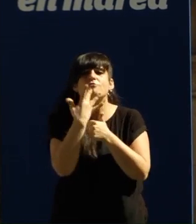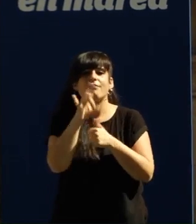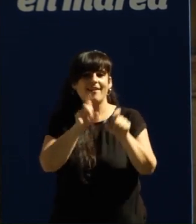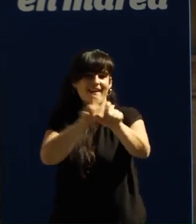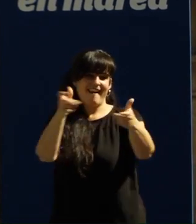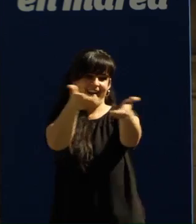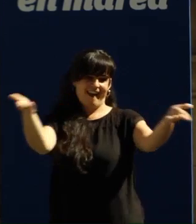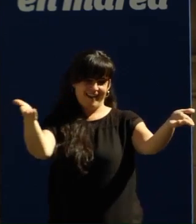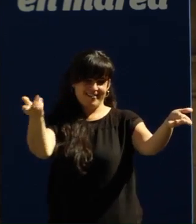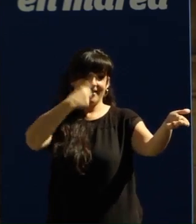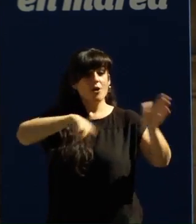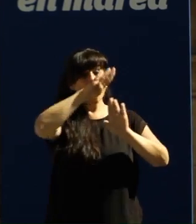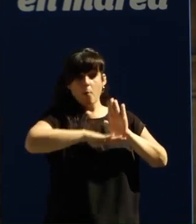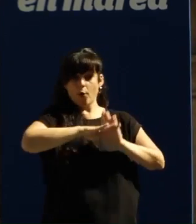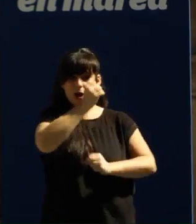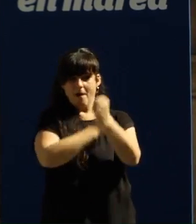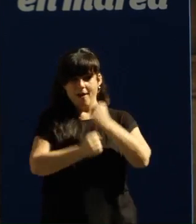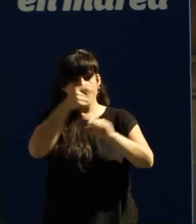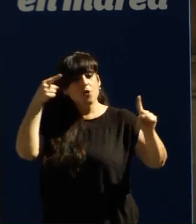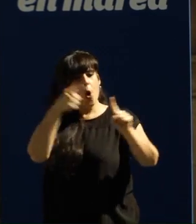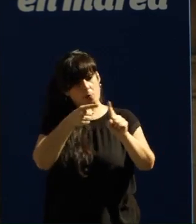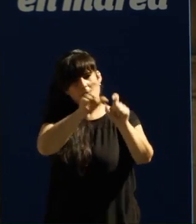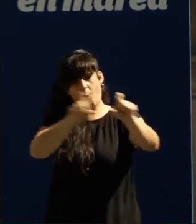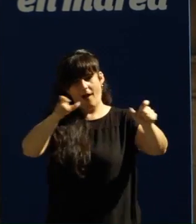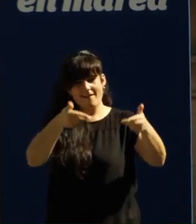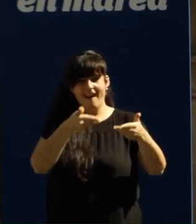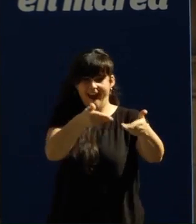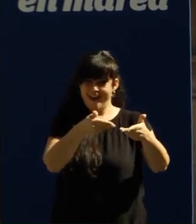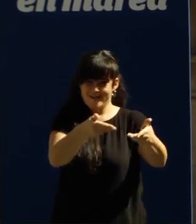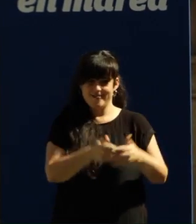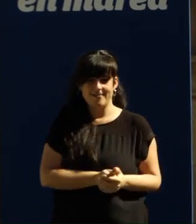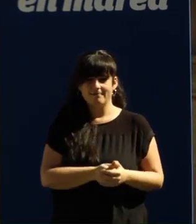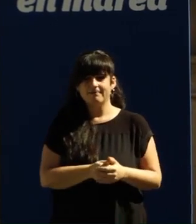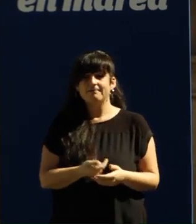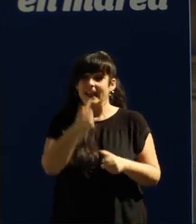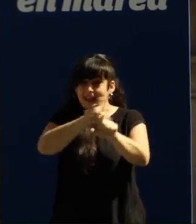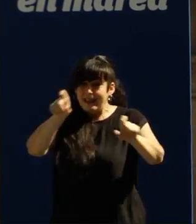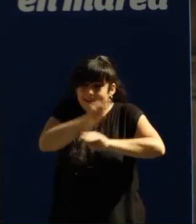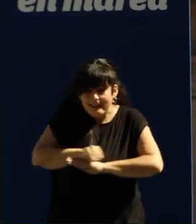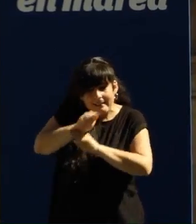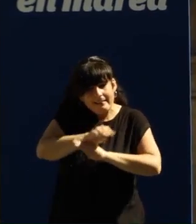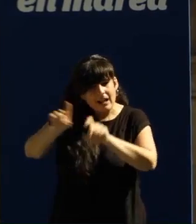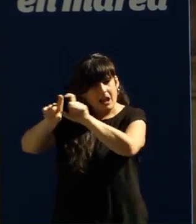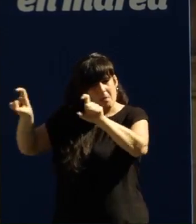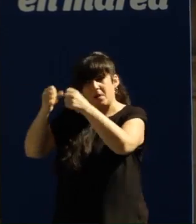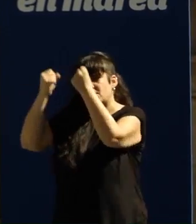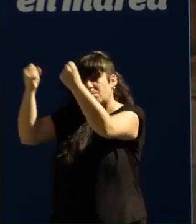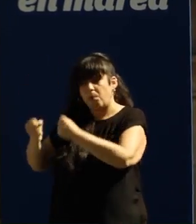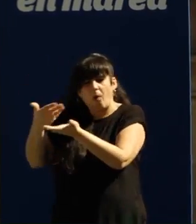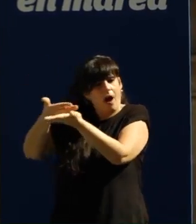económico onde a economía está o servicio da xente e non a xente o servicio da economía que coida da nosa xente e non dos intereses das multinacionais